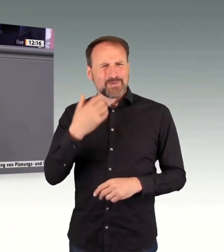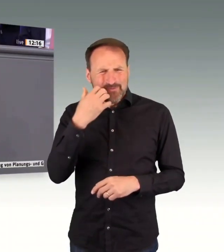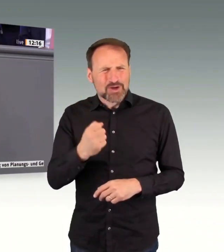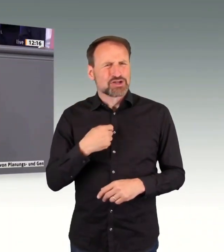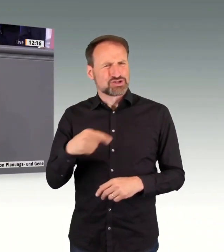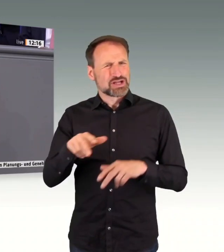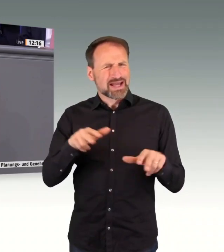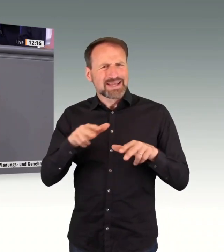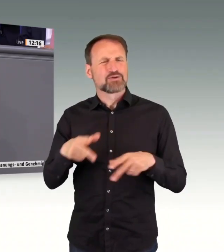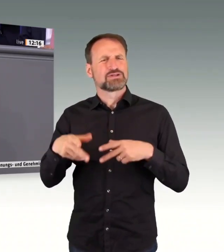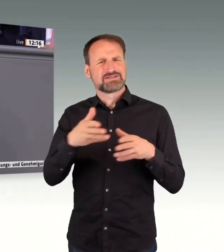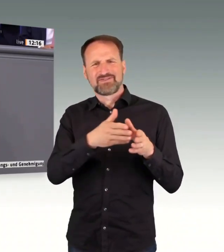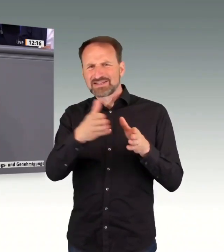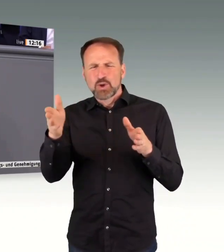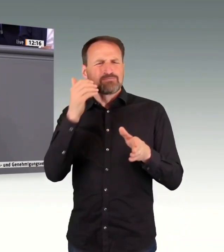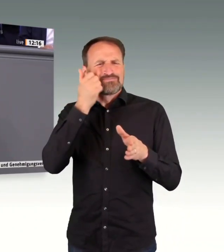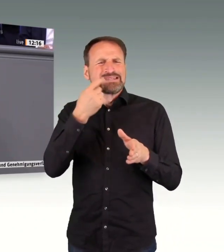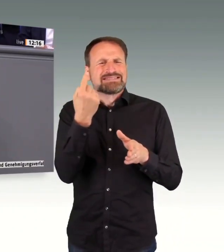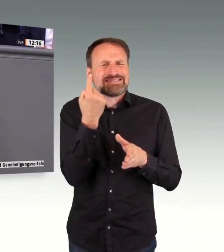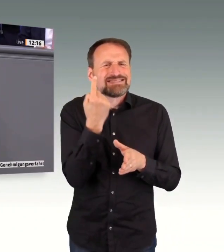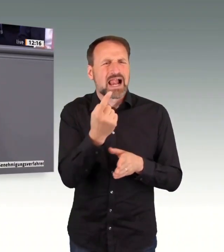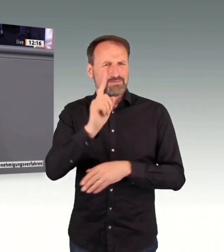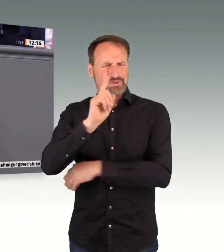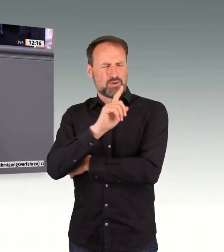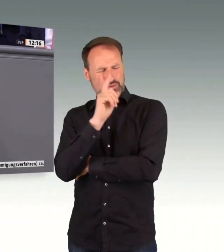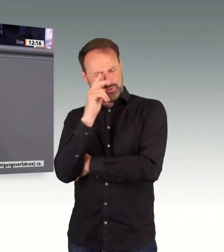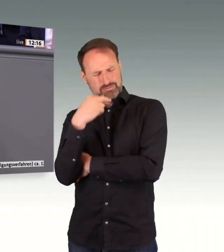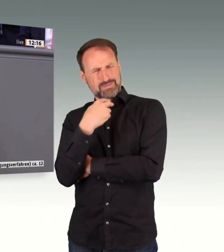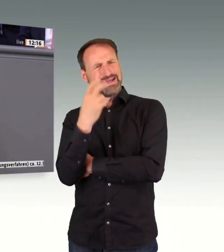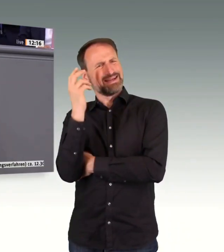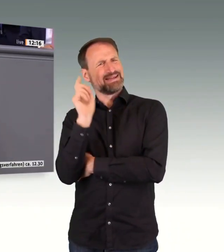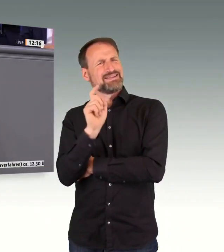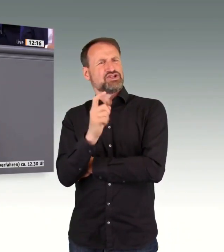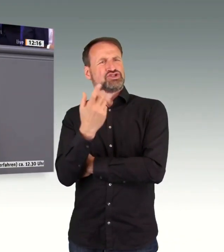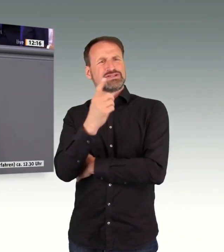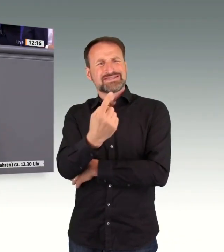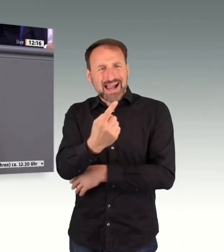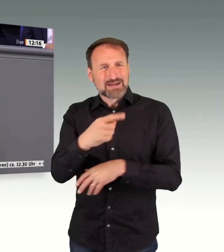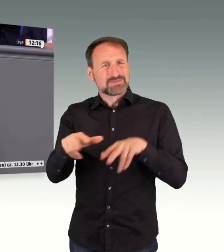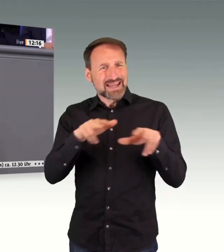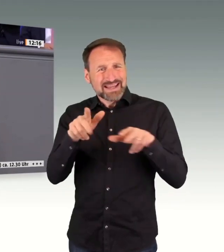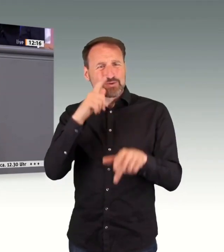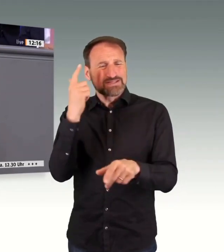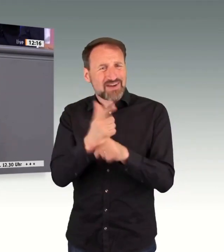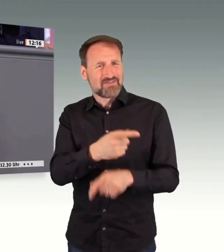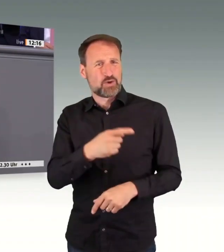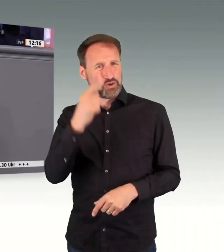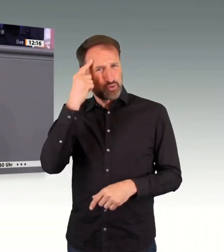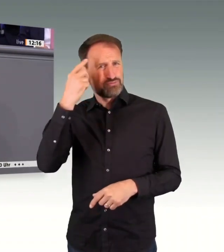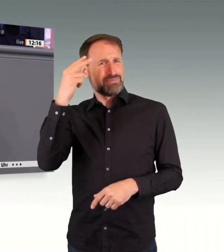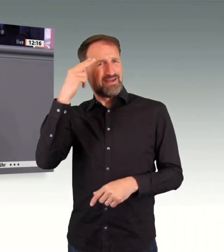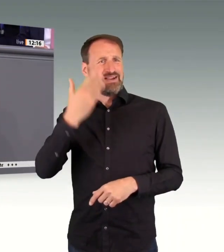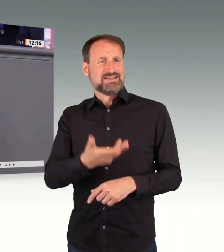überschrittenen Emissionswerte Grund genug sein könnten, endlich grundsätzliche Überzeugungen zu revidieren. Bei der Suche nach